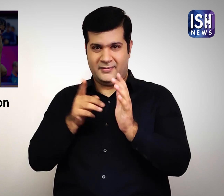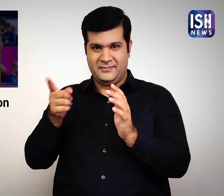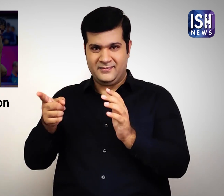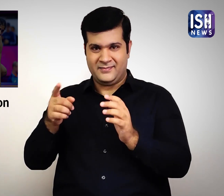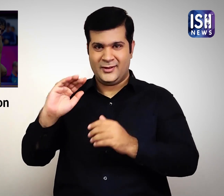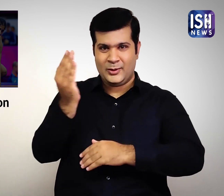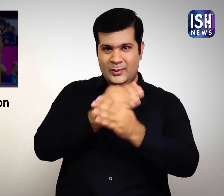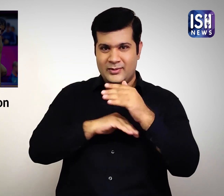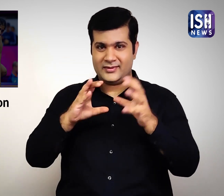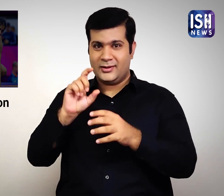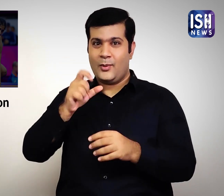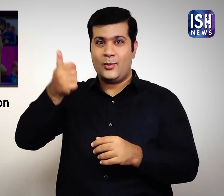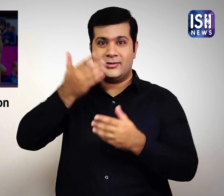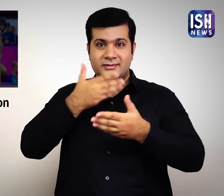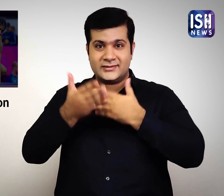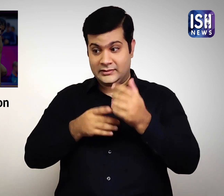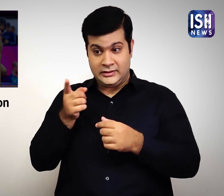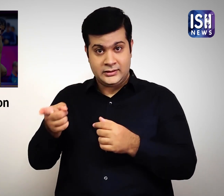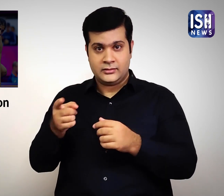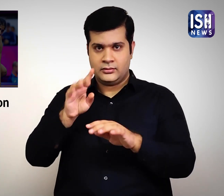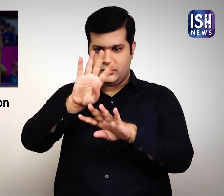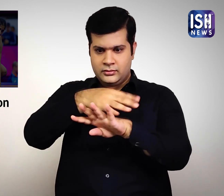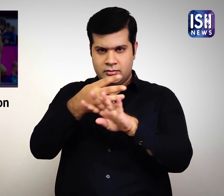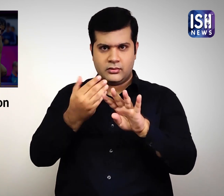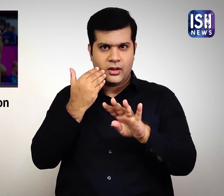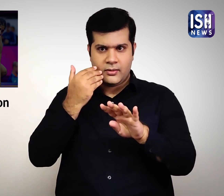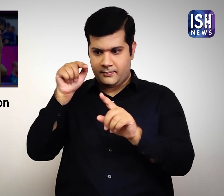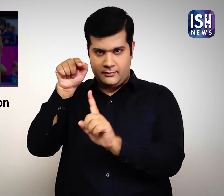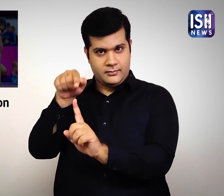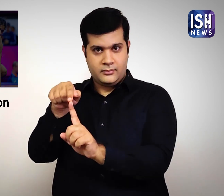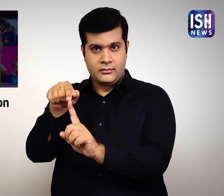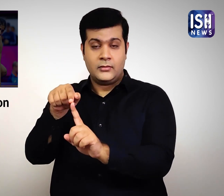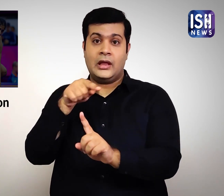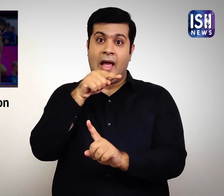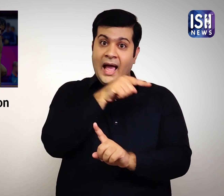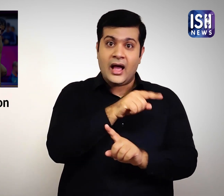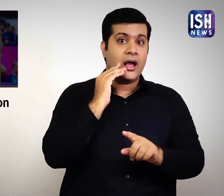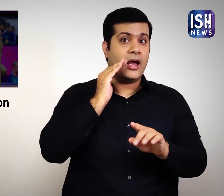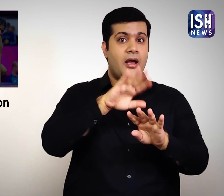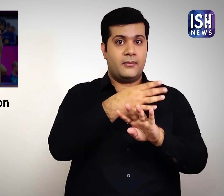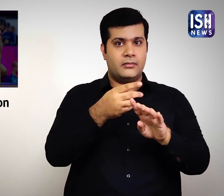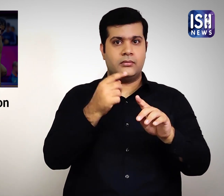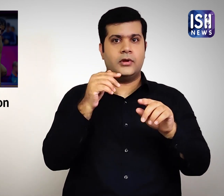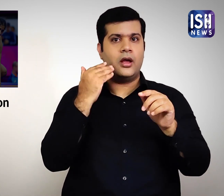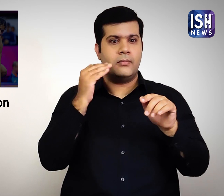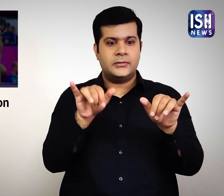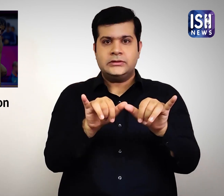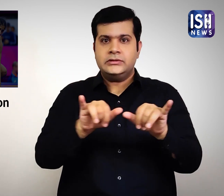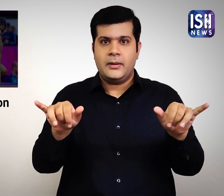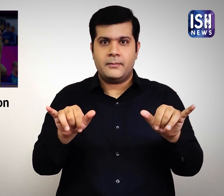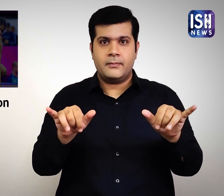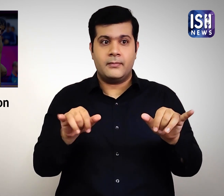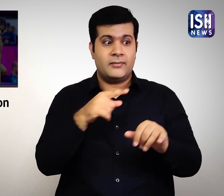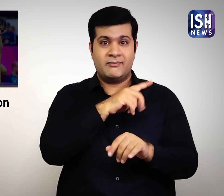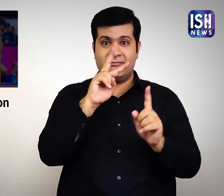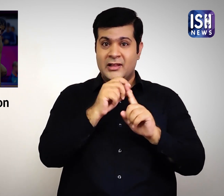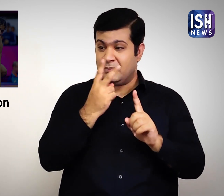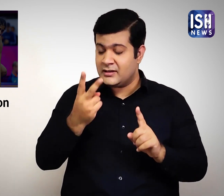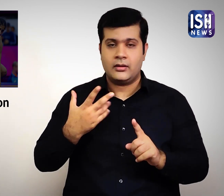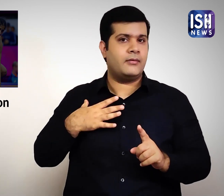प्रशीक्षन और मलिक के साथ दूसरी भारतिय महिला पहलवानों का प्रशीक्षन एक ही समय पर तै हुआ। फोगत